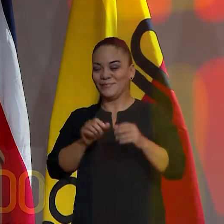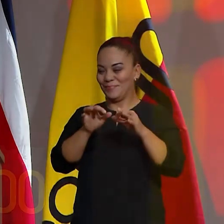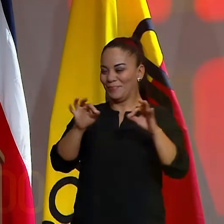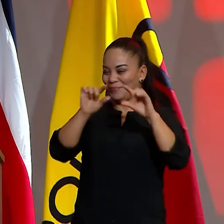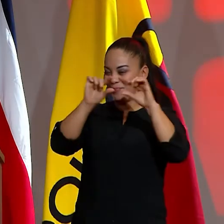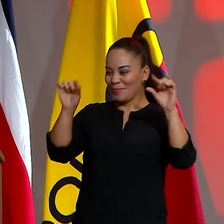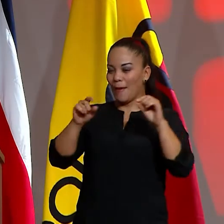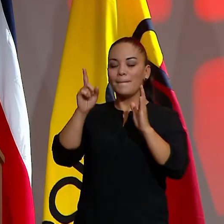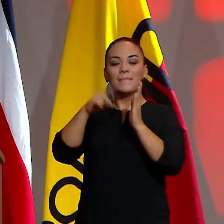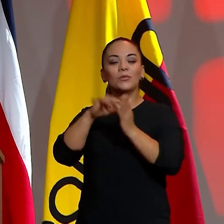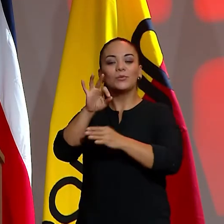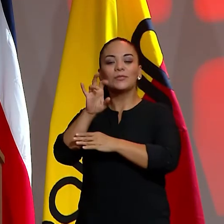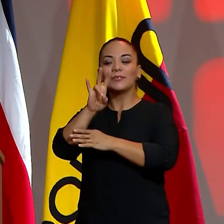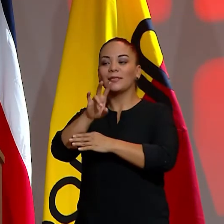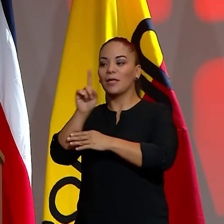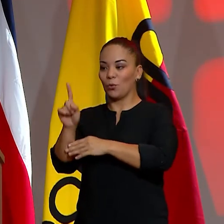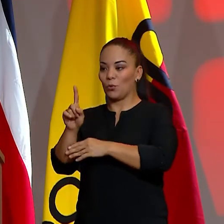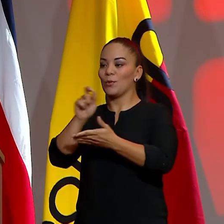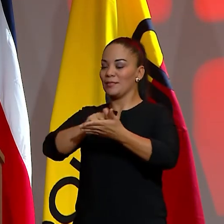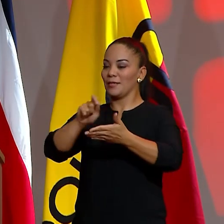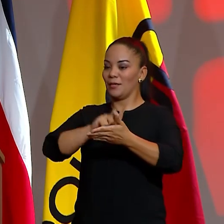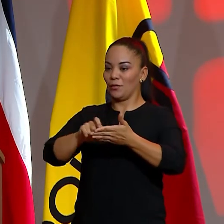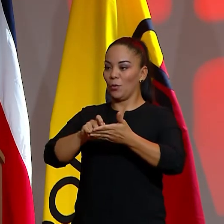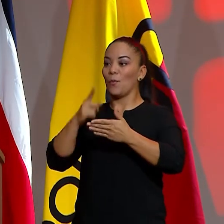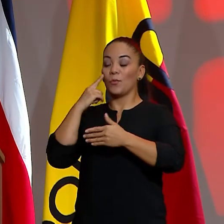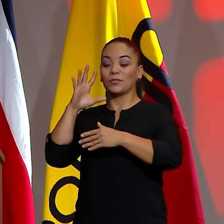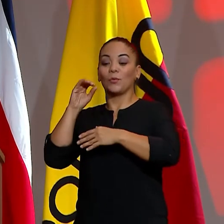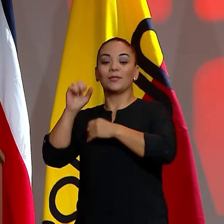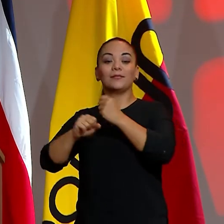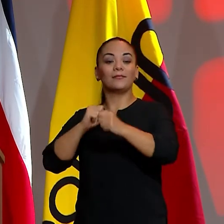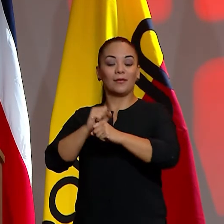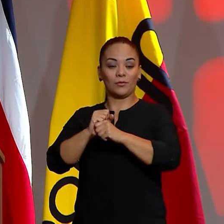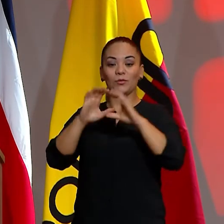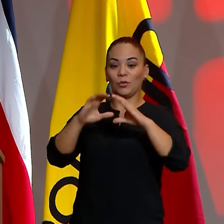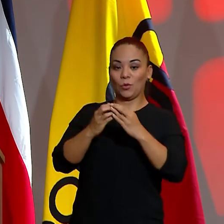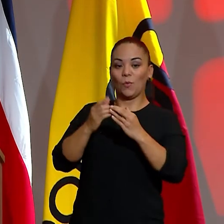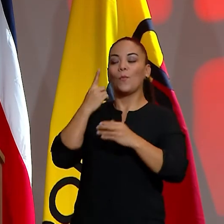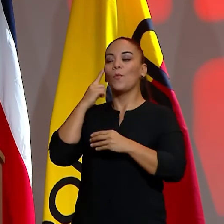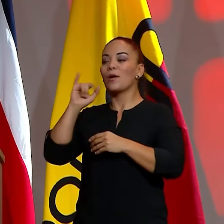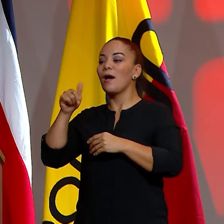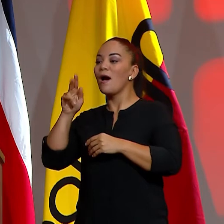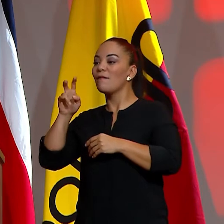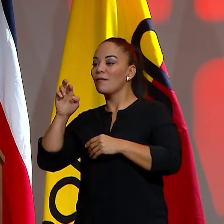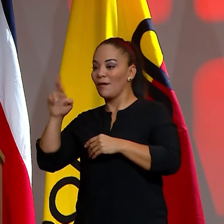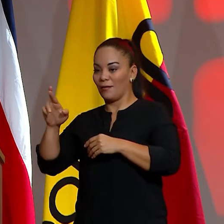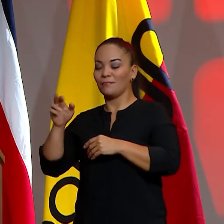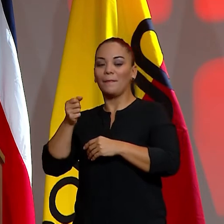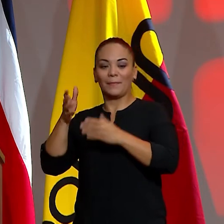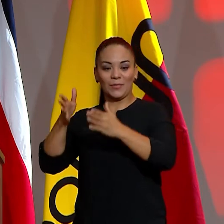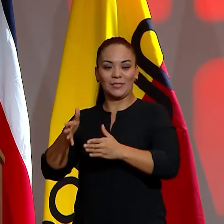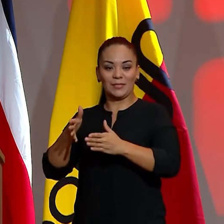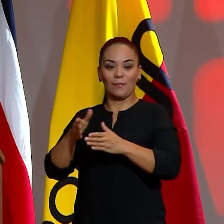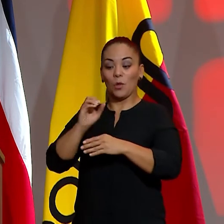escrito en 1971 como tío del cincuentenario del club, por el periodista Javier Rojas González, con la música de Otto Vargas Rojas,